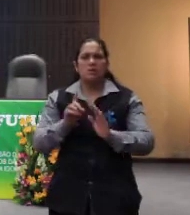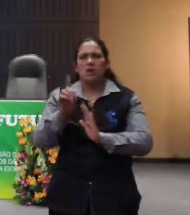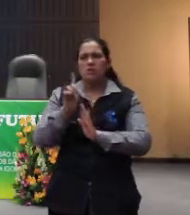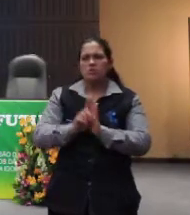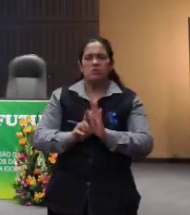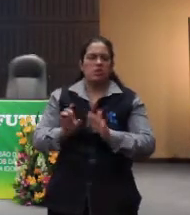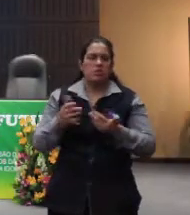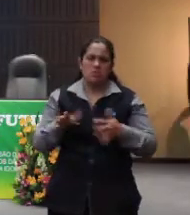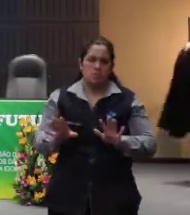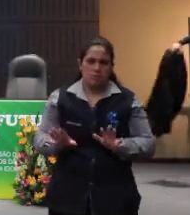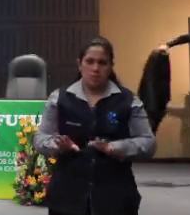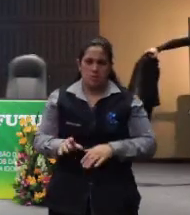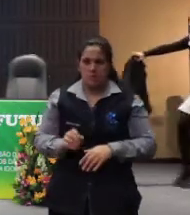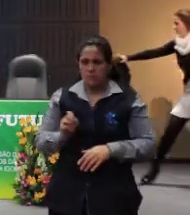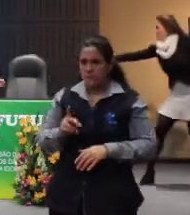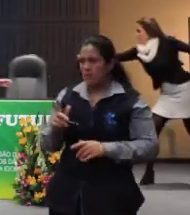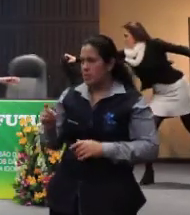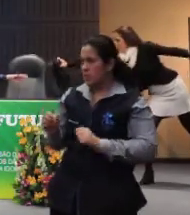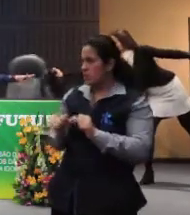caso. Passou.